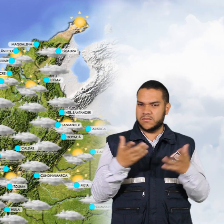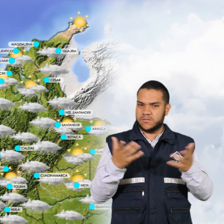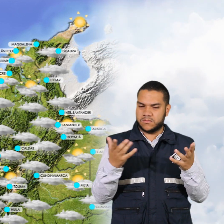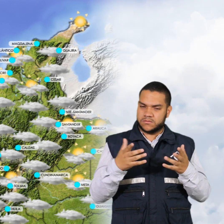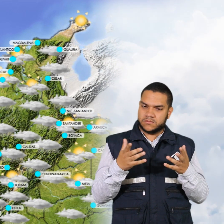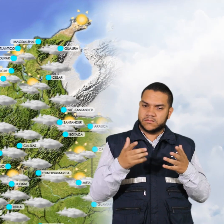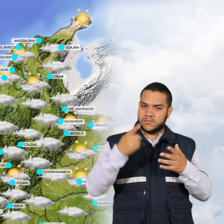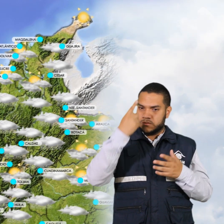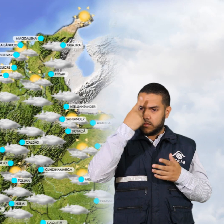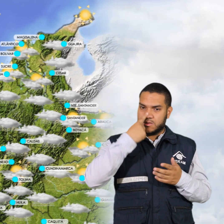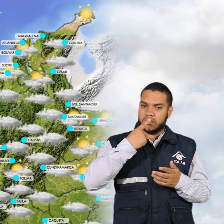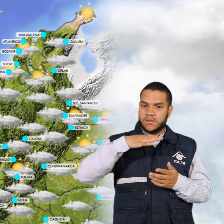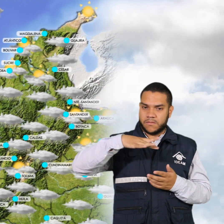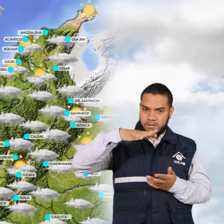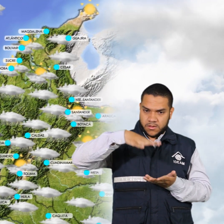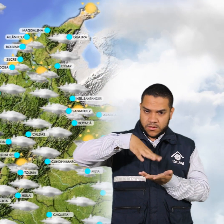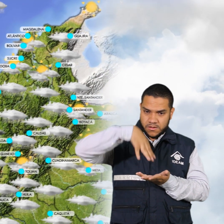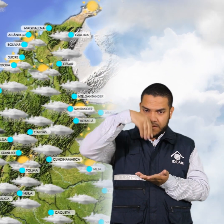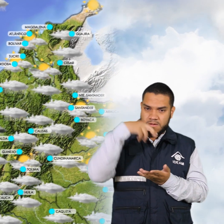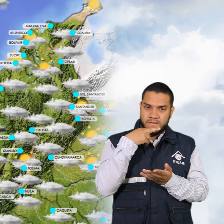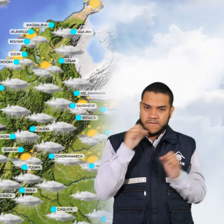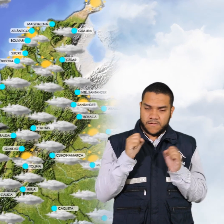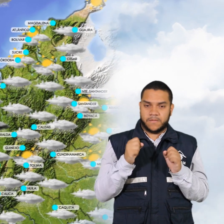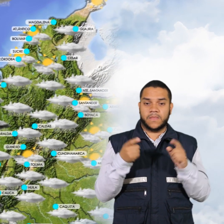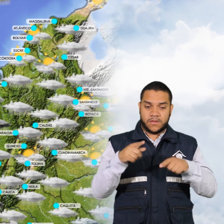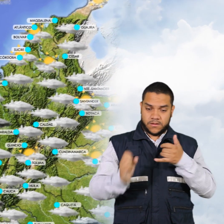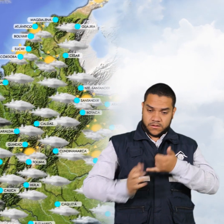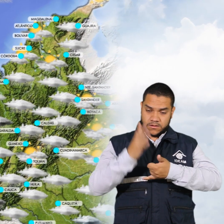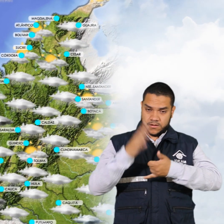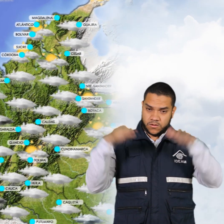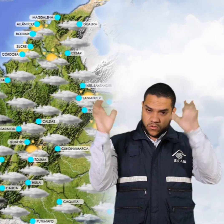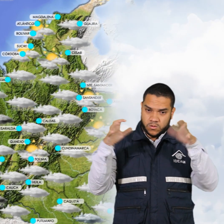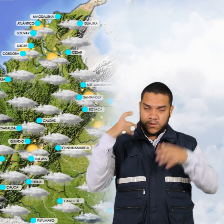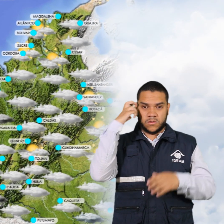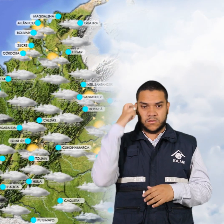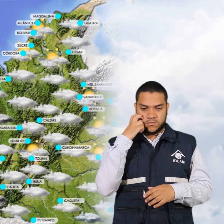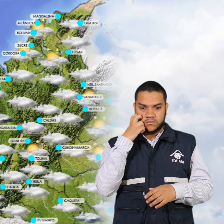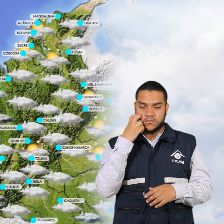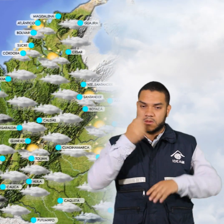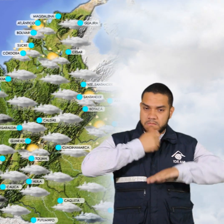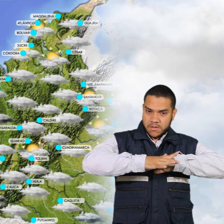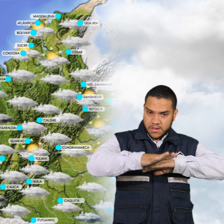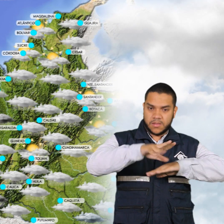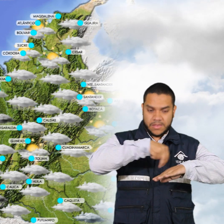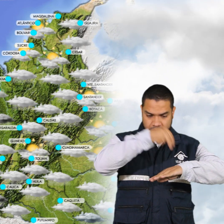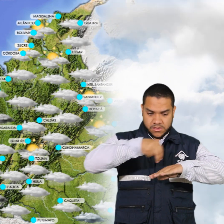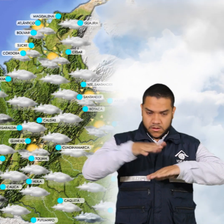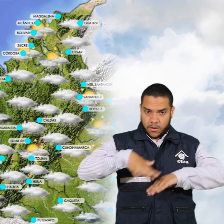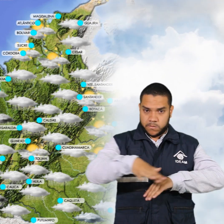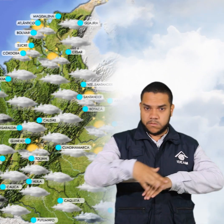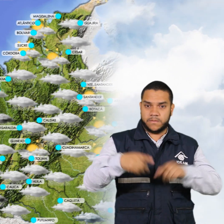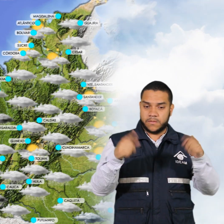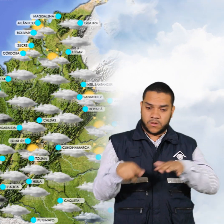Marta. En la región Pacífica se seguirán dando lluvias en el departamento de Chocó y en cercanías al litoral de Nariño. El